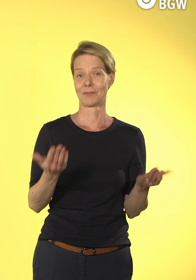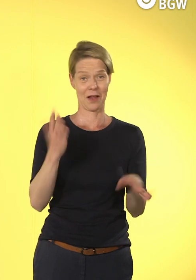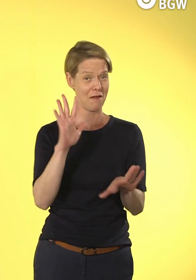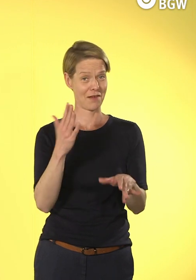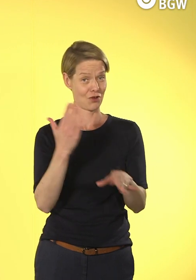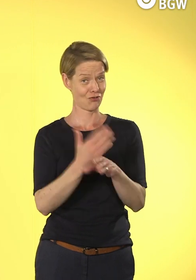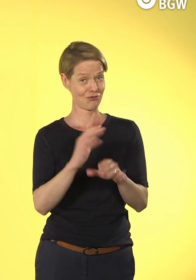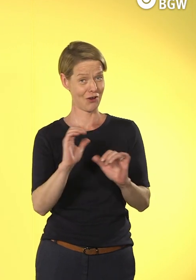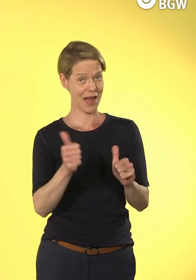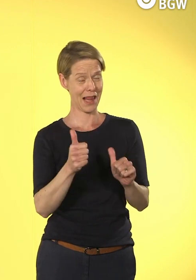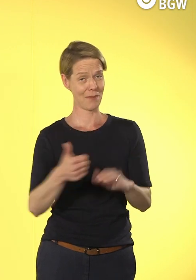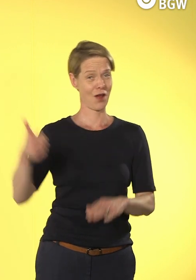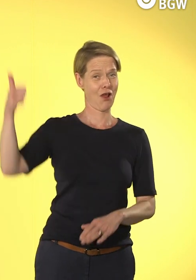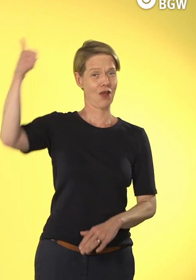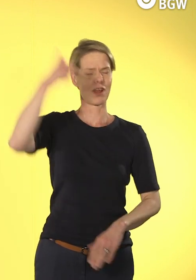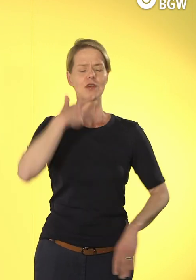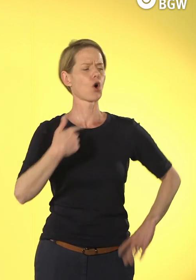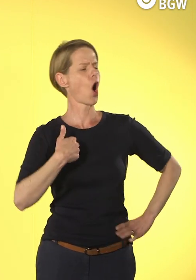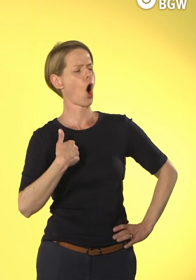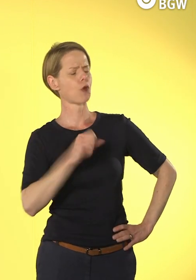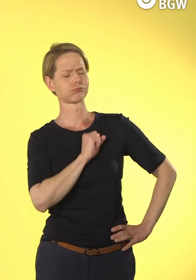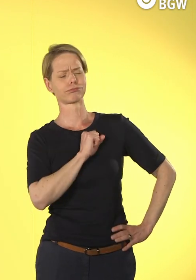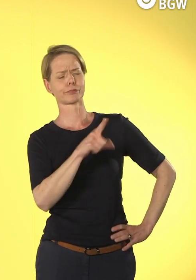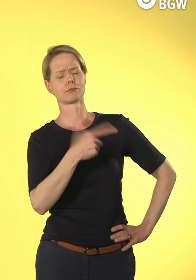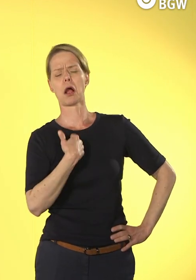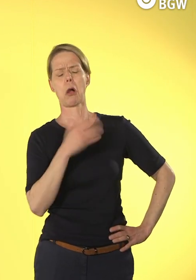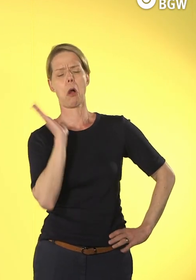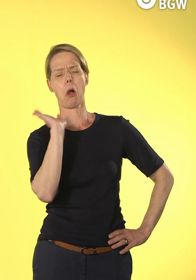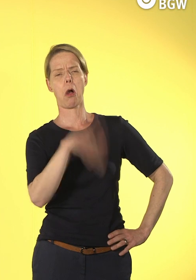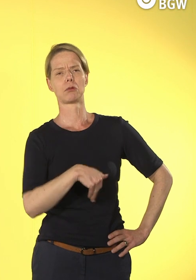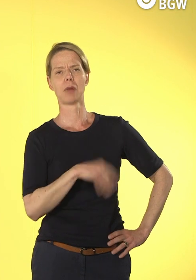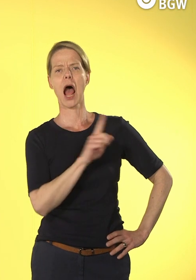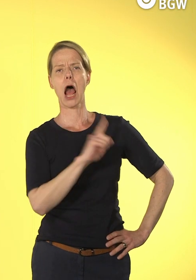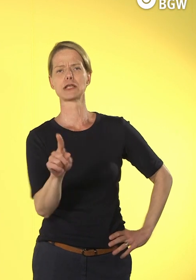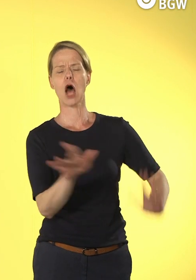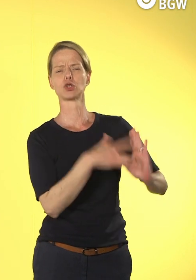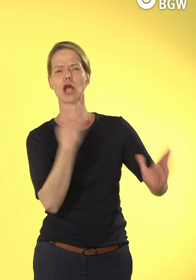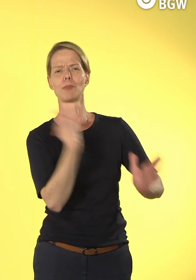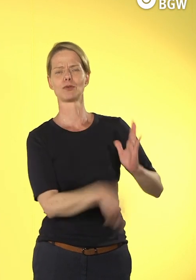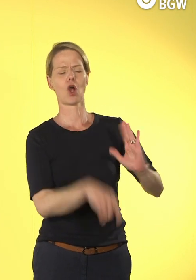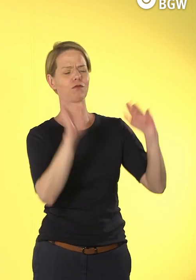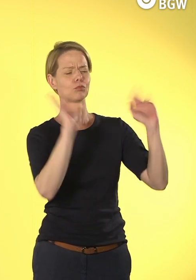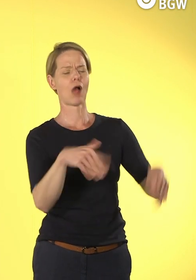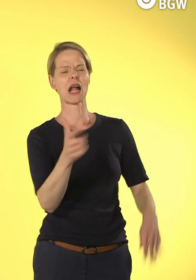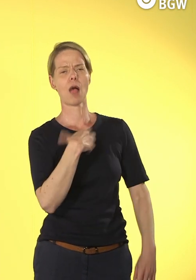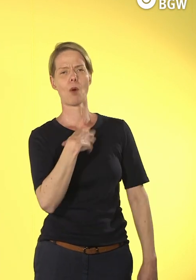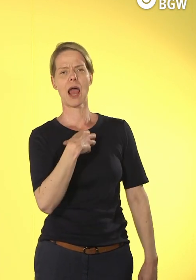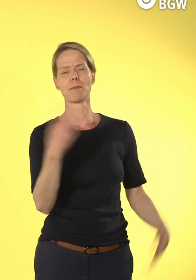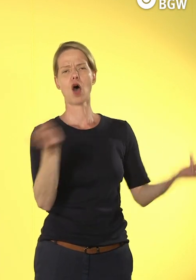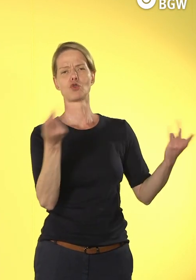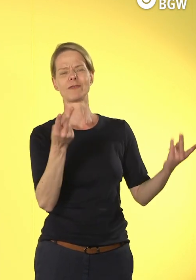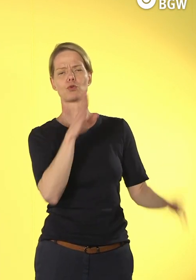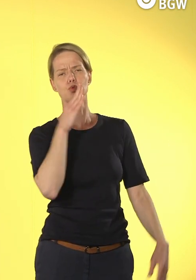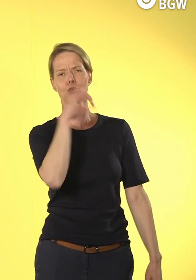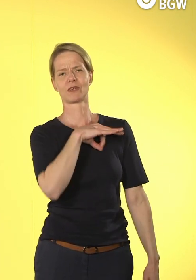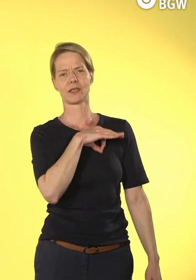wir haben so viel Geld, wir kaufen jetzt einfach mal 1.000 Tablets. Und wenn wir die dann doch nicht brauchen, dann ist es auch nicht so schlimm. Wir verdienen ja genug. Sie kennen die